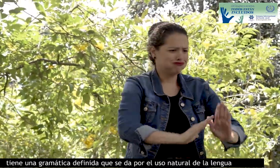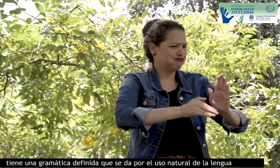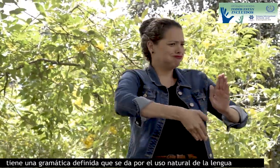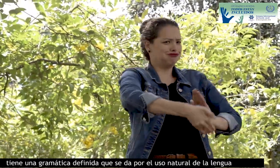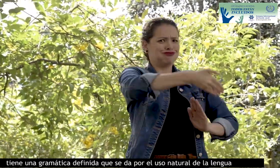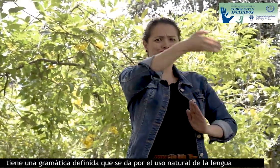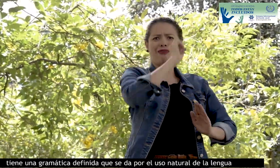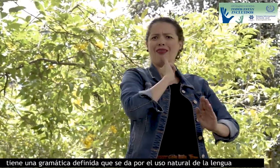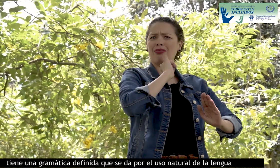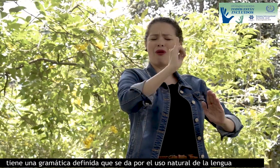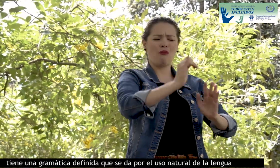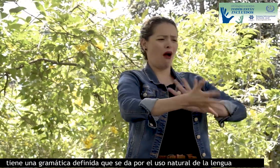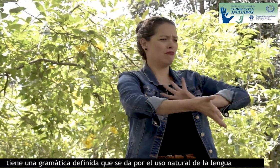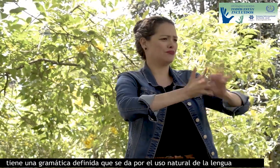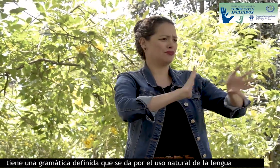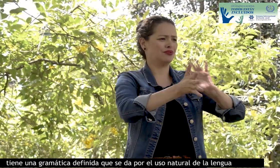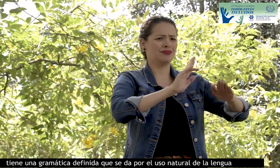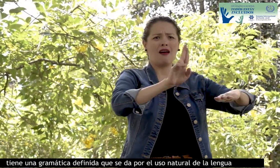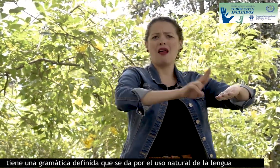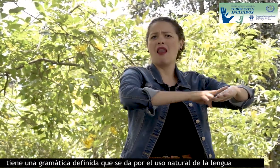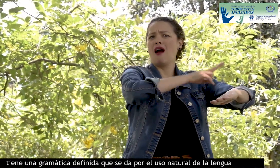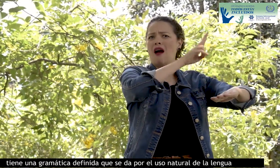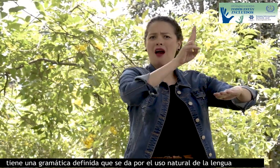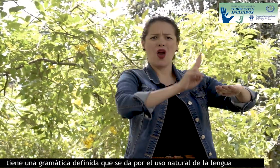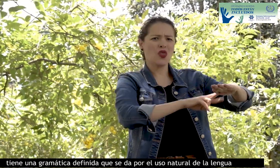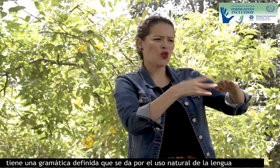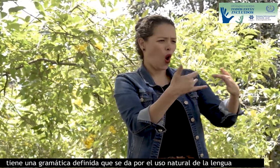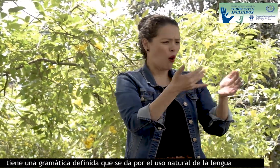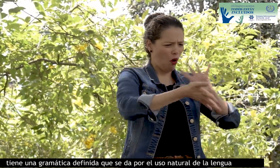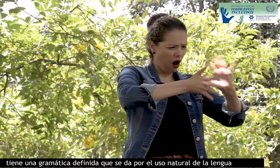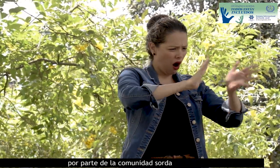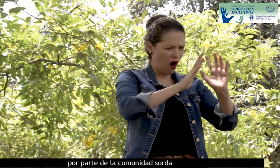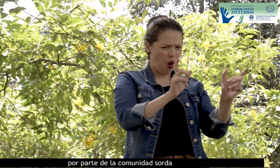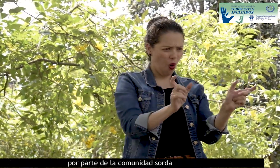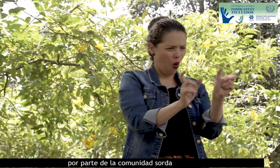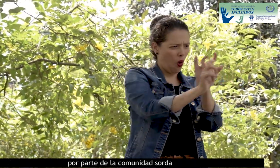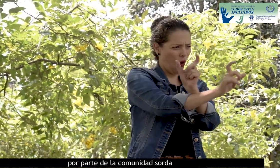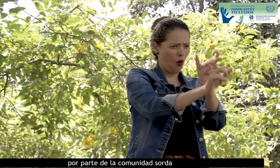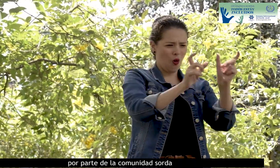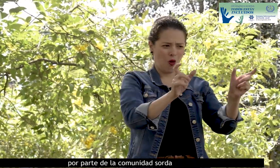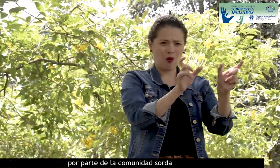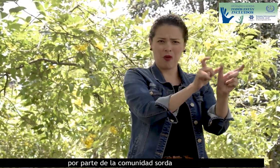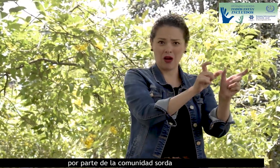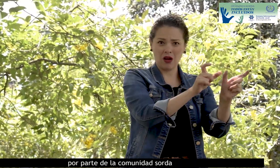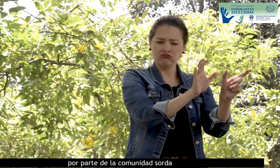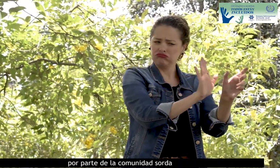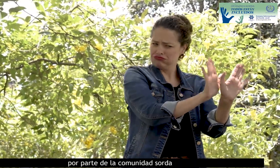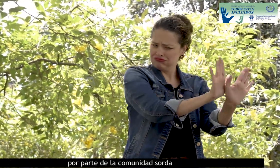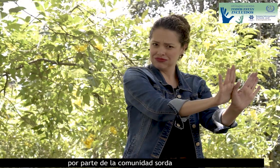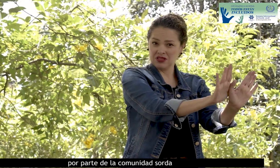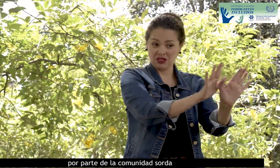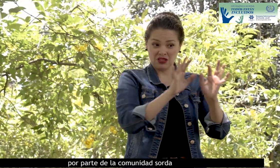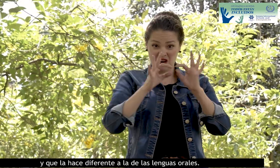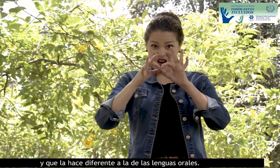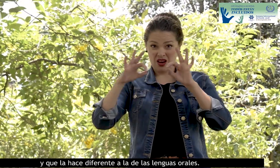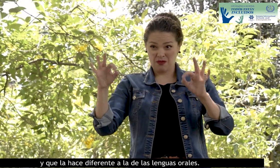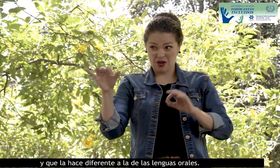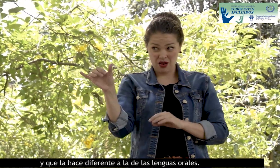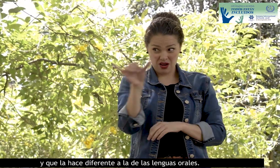Tiene una gramática definida que se da por el uso natural de la lengua por parte de la comunidad sorda y que la